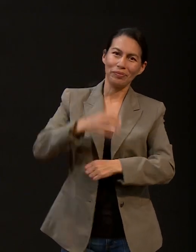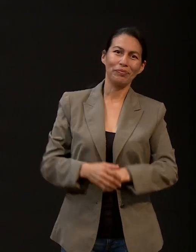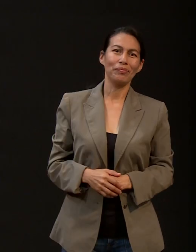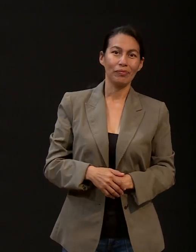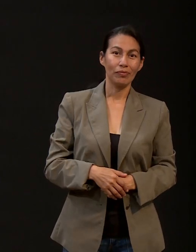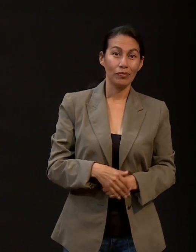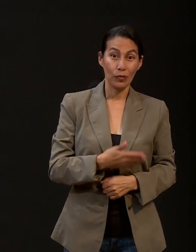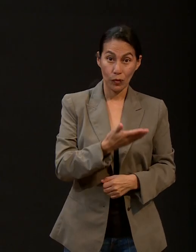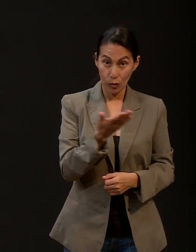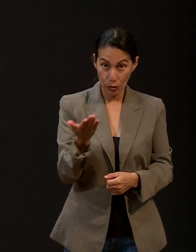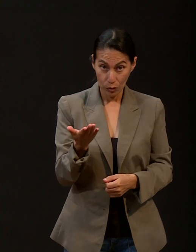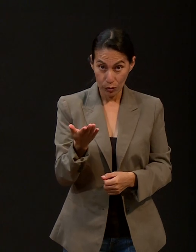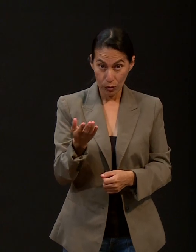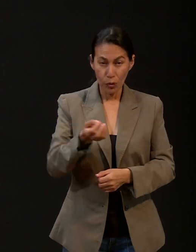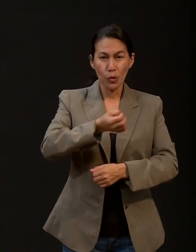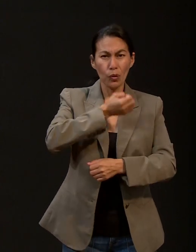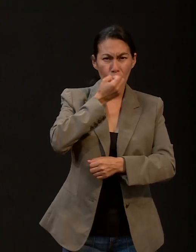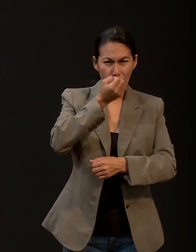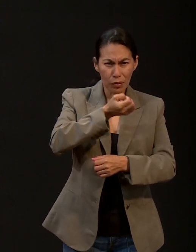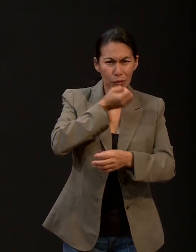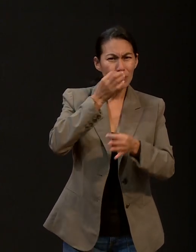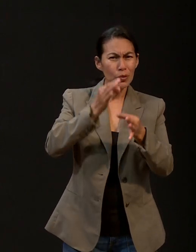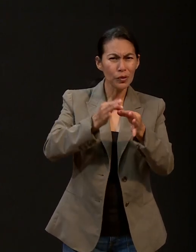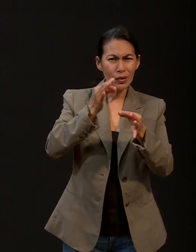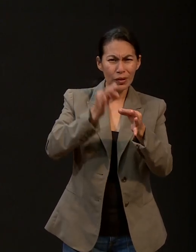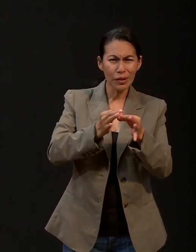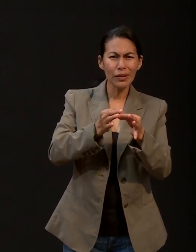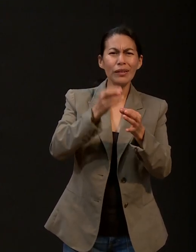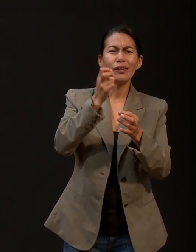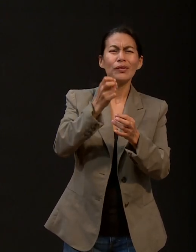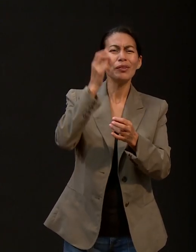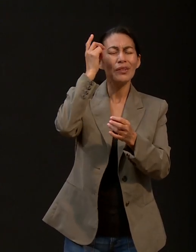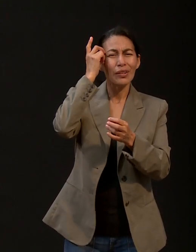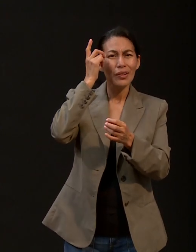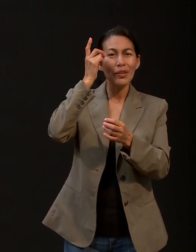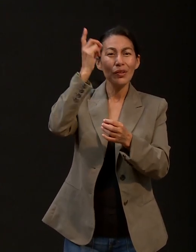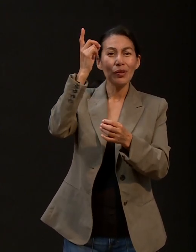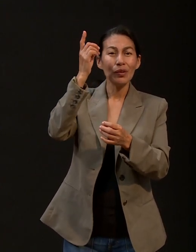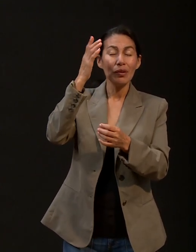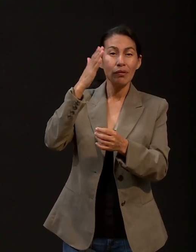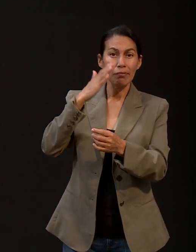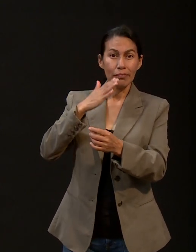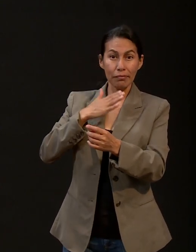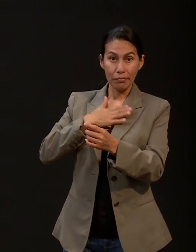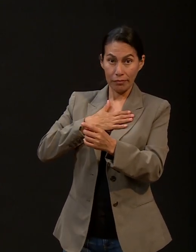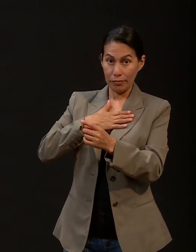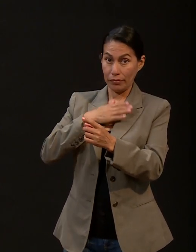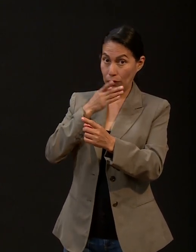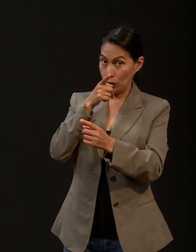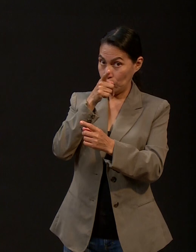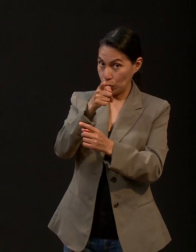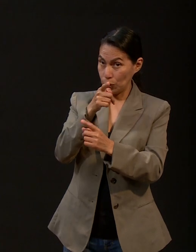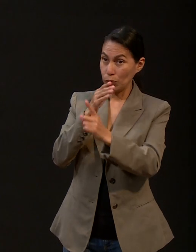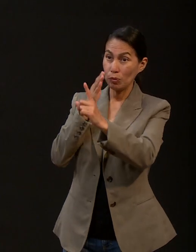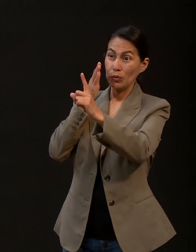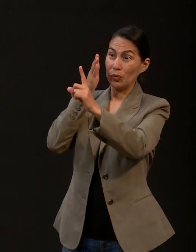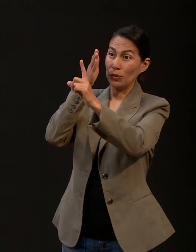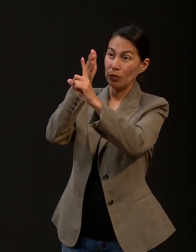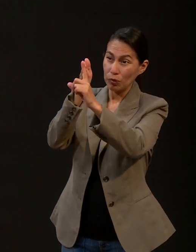No olvidemos estar orando para que Dios pueda cumplir los propósitos que vayan de acuerdo a su voluntad